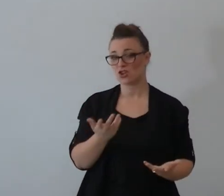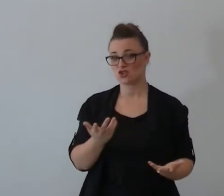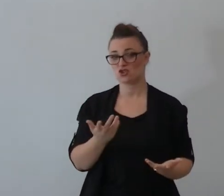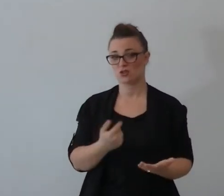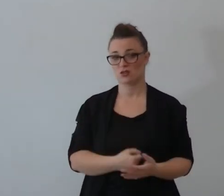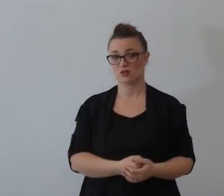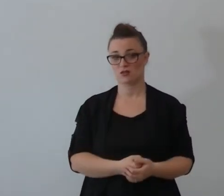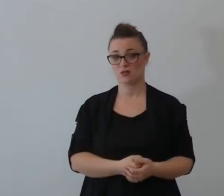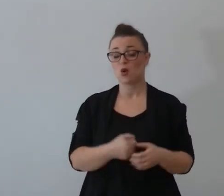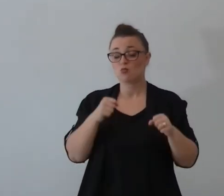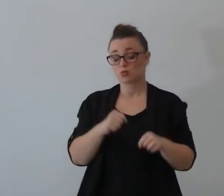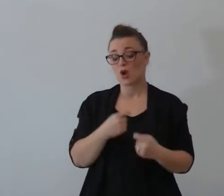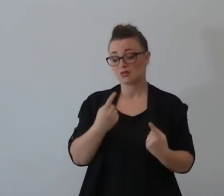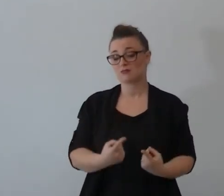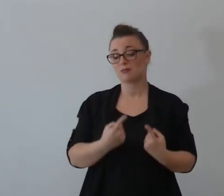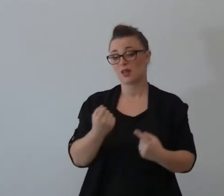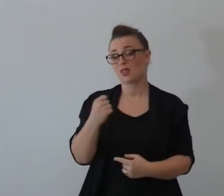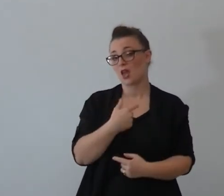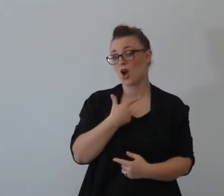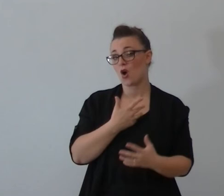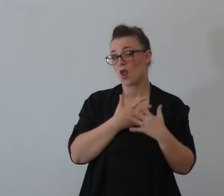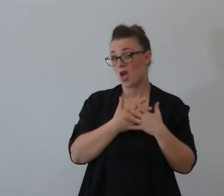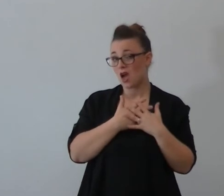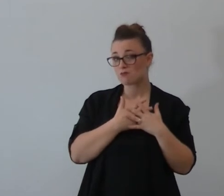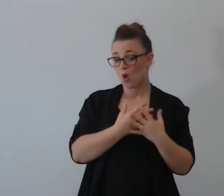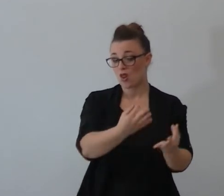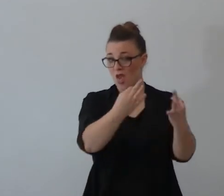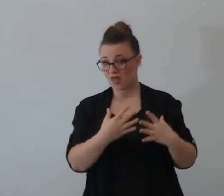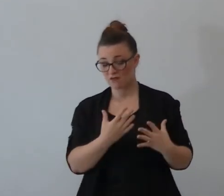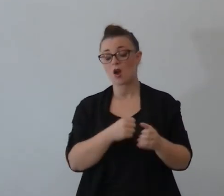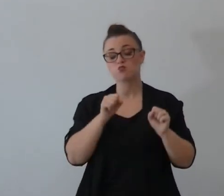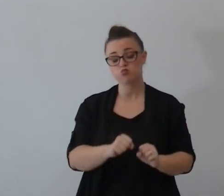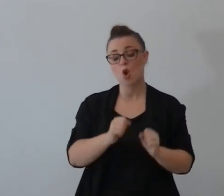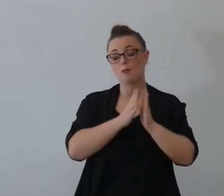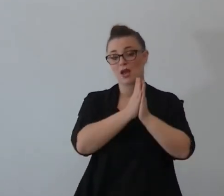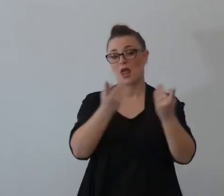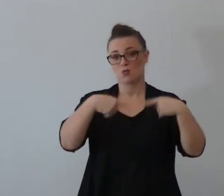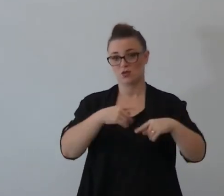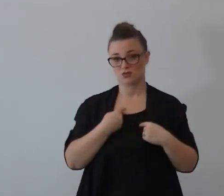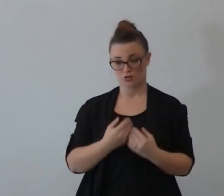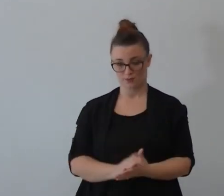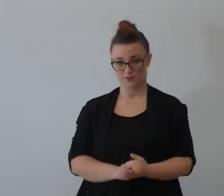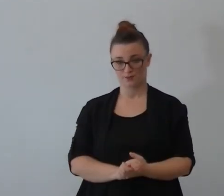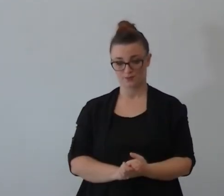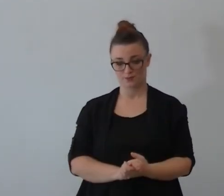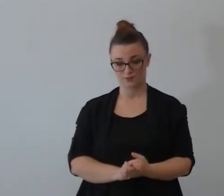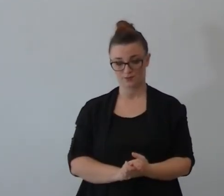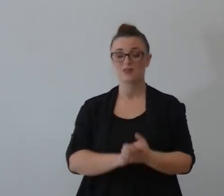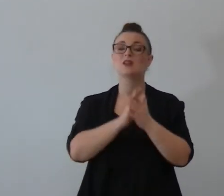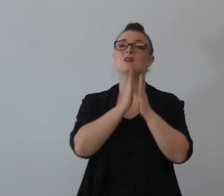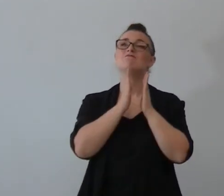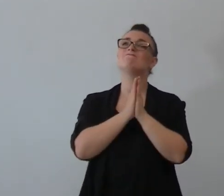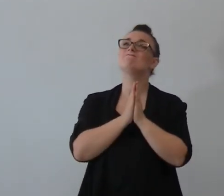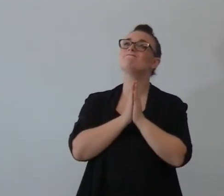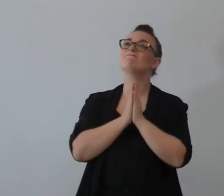aspettando il tuo cuore spiega queste cose nel tuo cuore signore mettimi davanti una